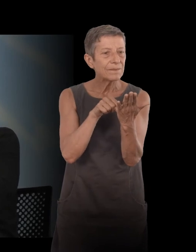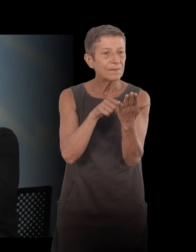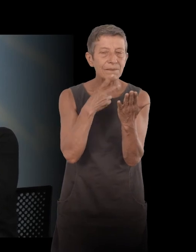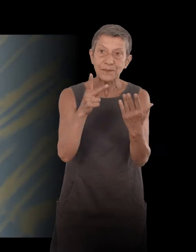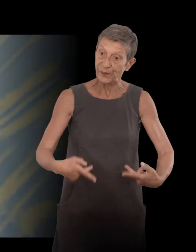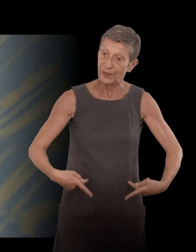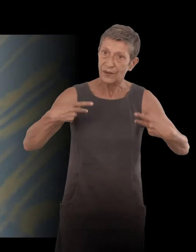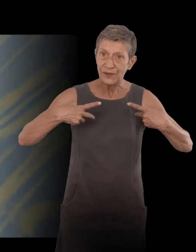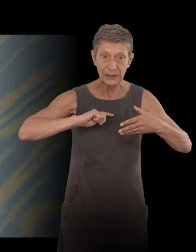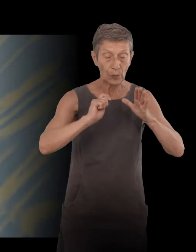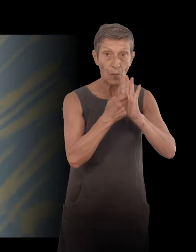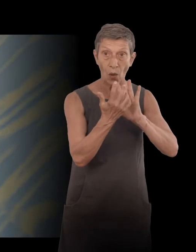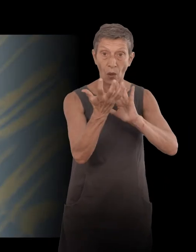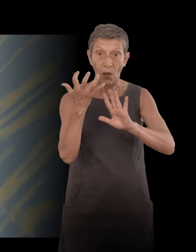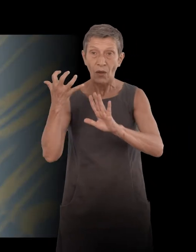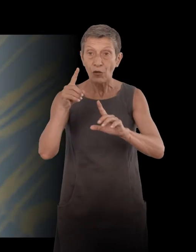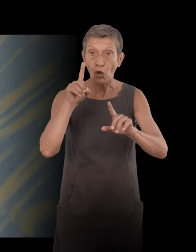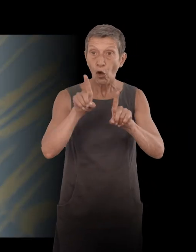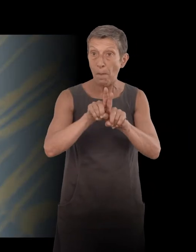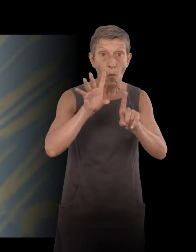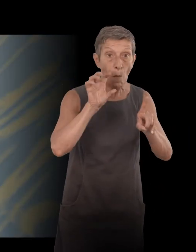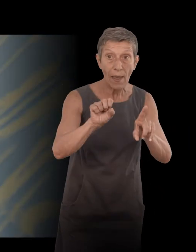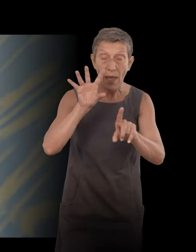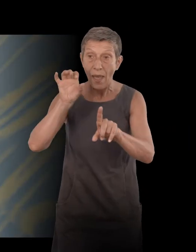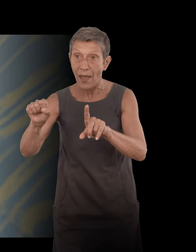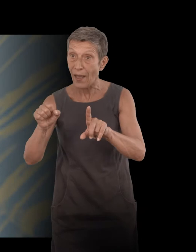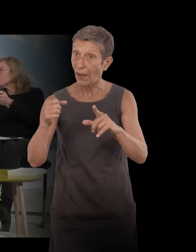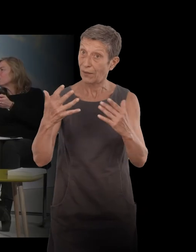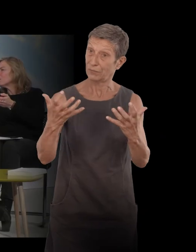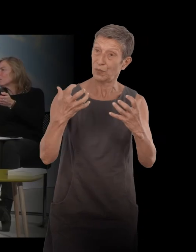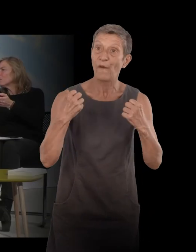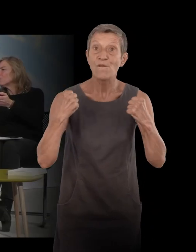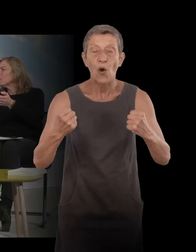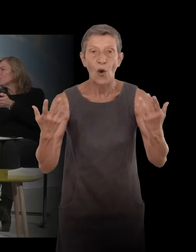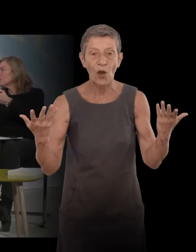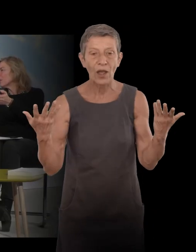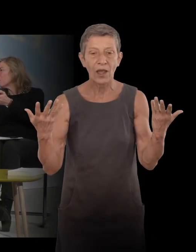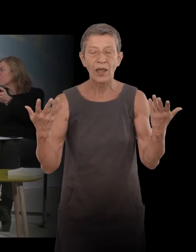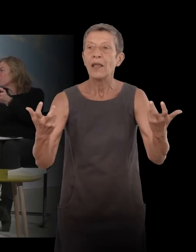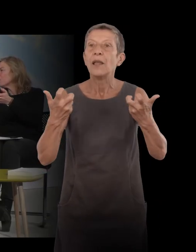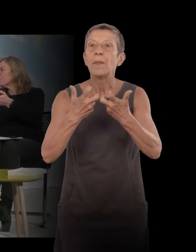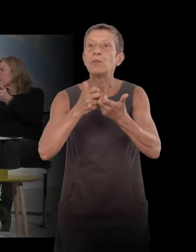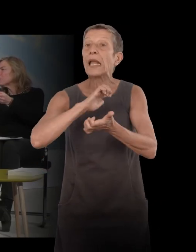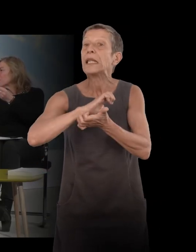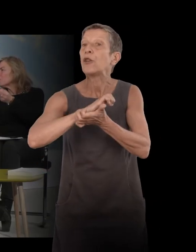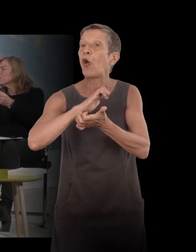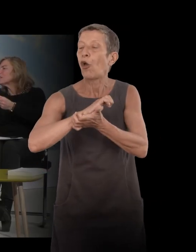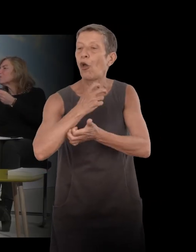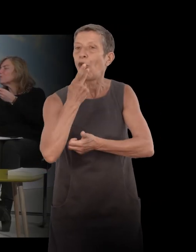forts, qui sont un peu comme des phares. Alors, il y avait la phrase de Paul Otchowski-Laurence, dont on a parlé tout à'heure, sur le fait qu'il faut